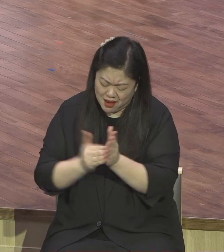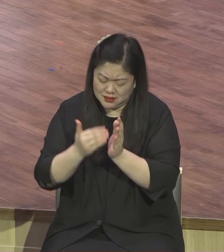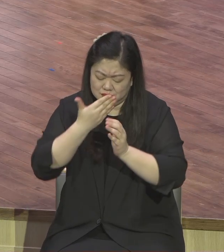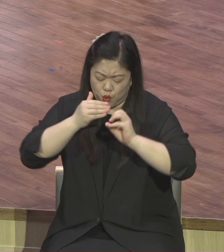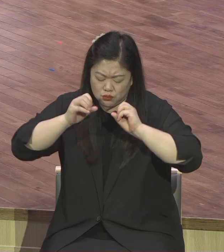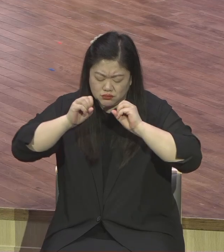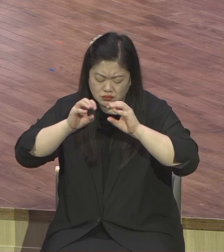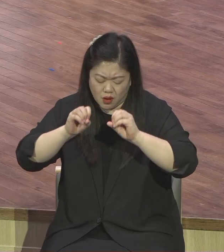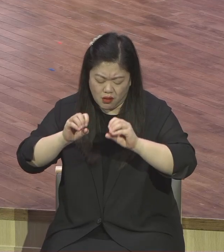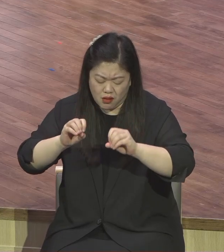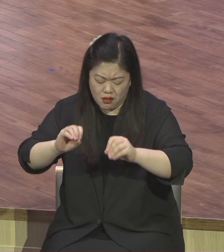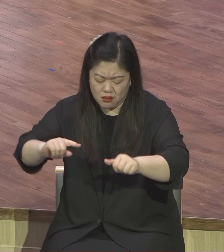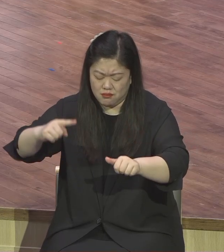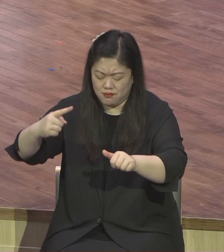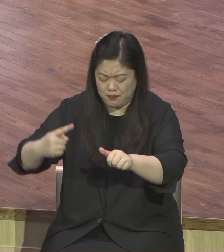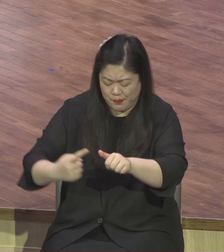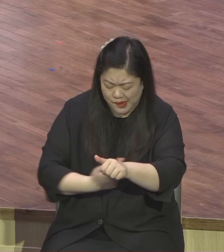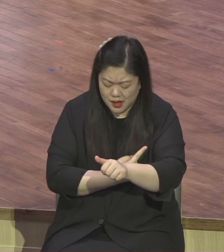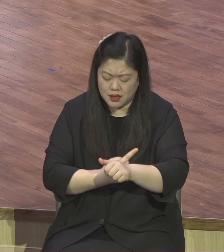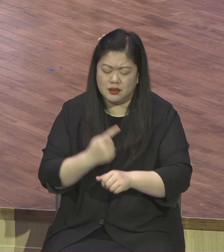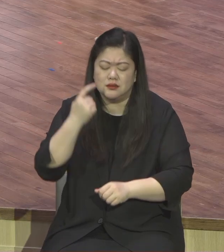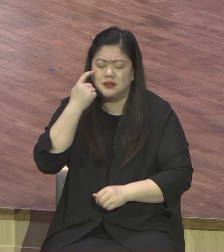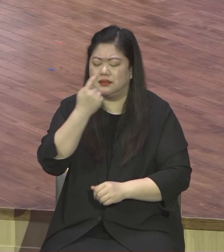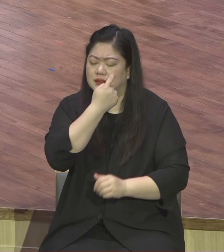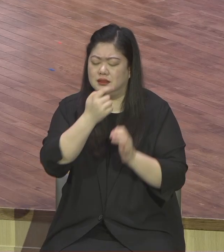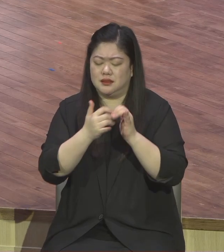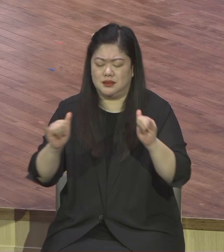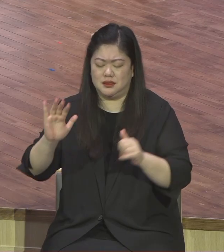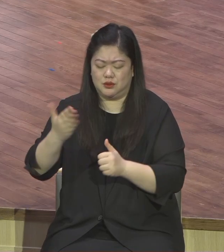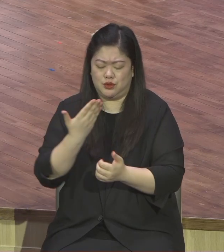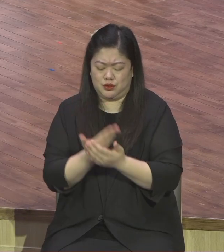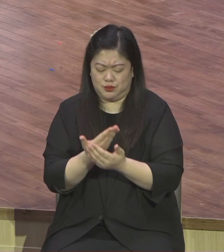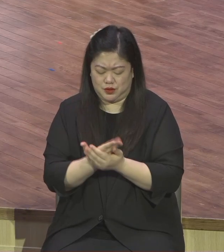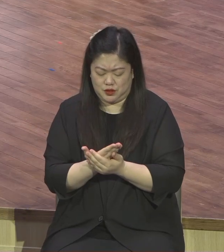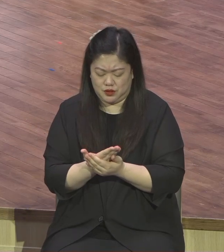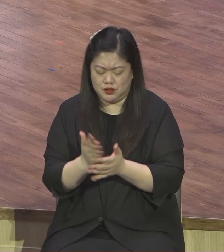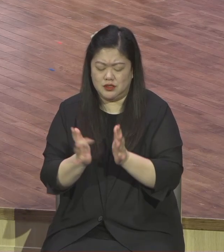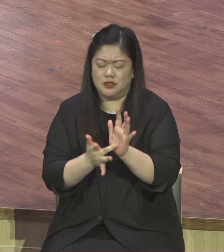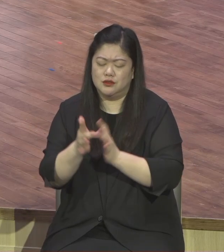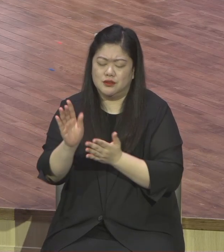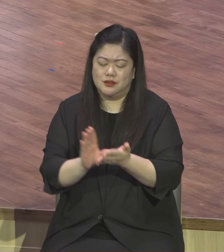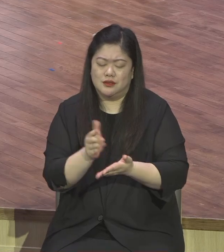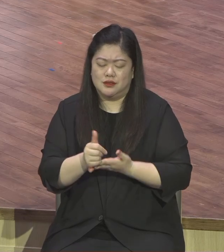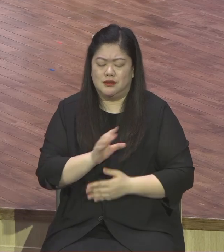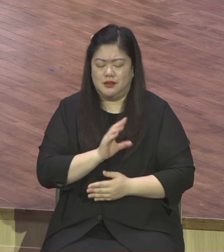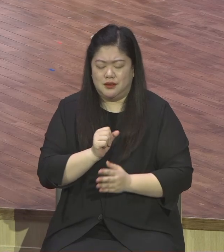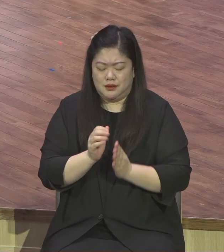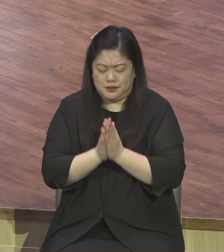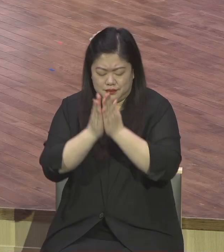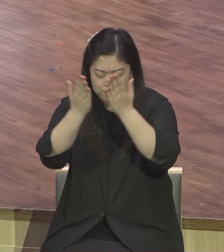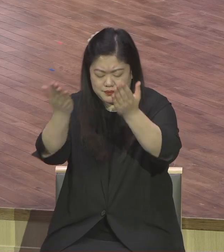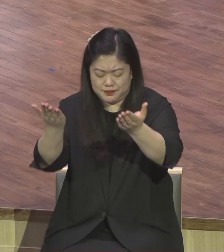괴풍의 주역들로 사용하야 주옵사사 예수의 성 받들어 기도합니다 아멘